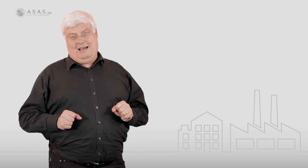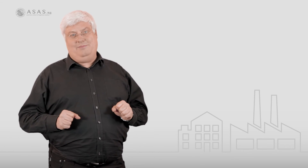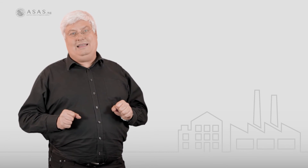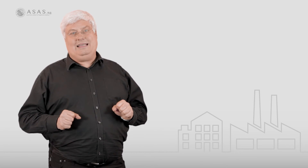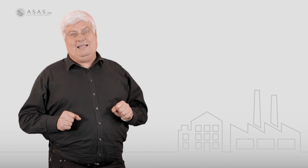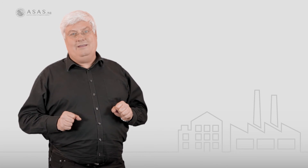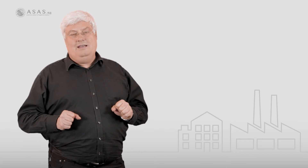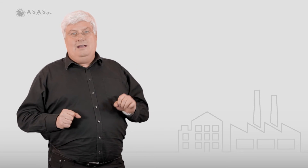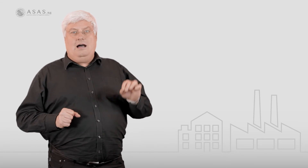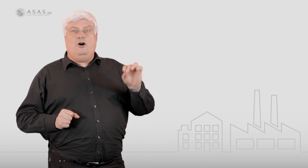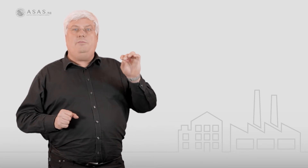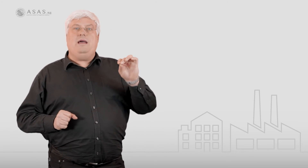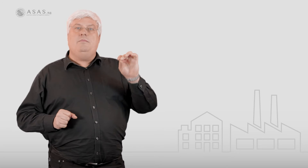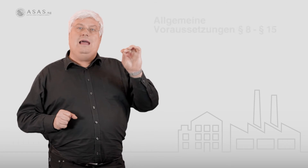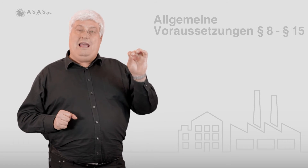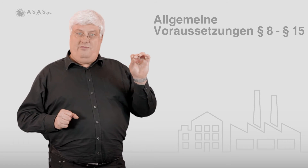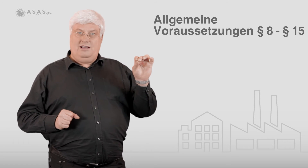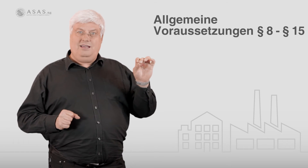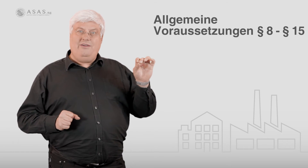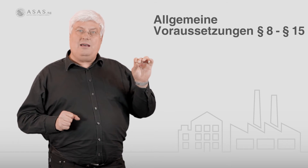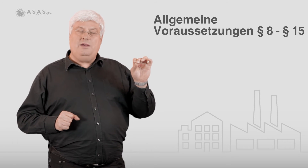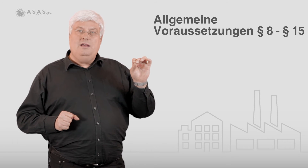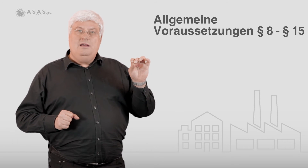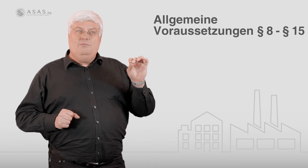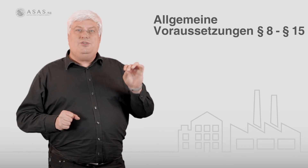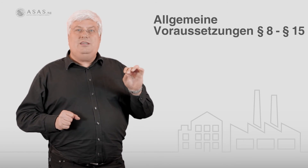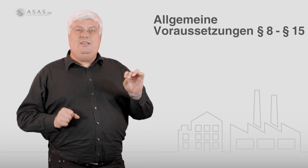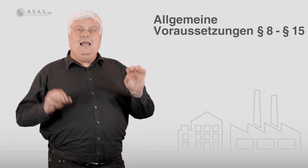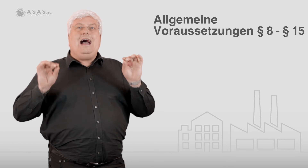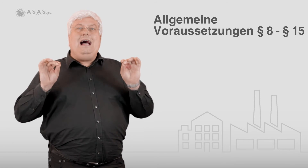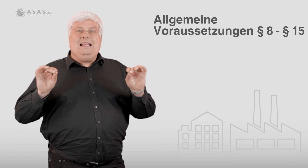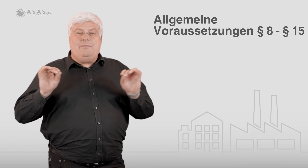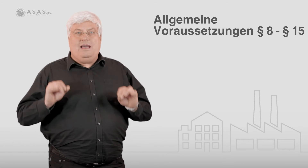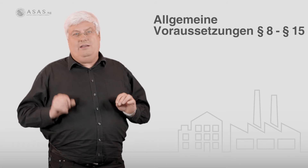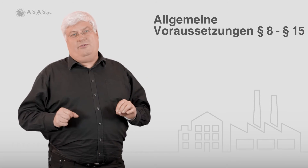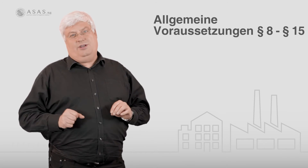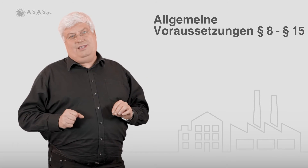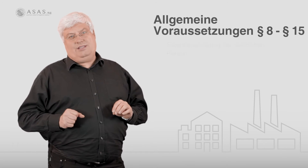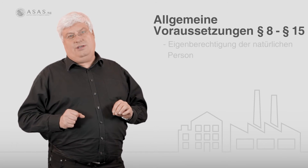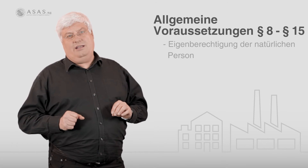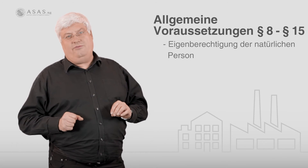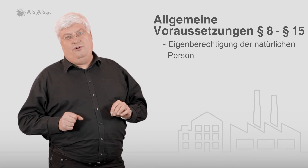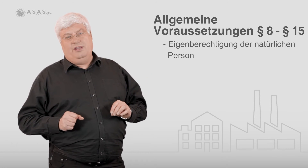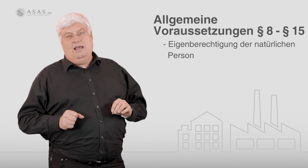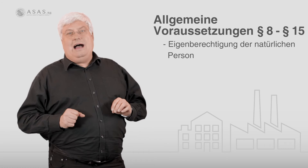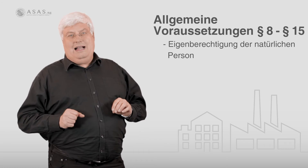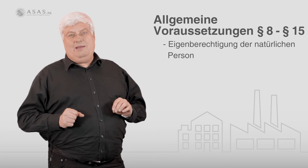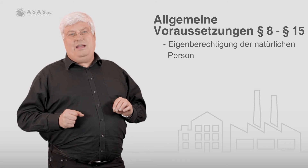anmelden kann. Auch beim einfachen Gewerbe muss ich die allgemeinen Voraussetzungen erfüllen. Allgemeine